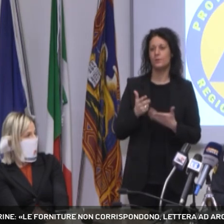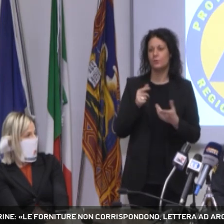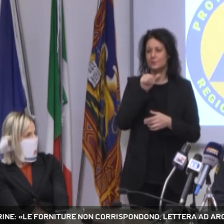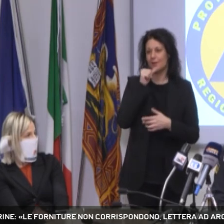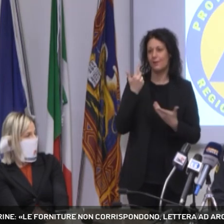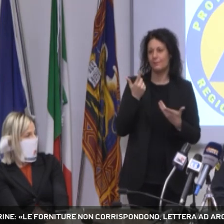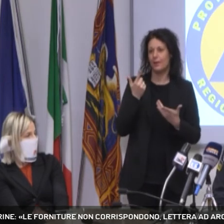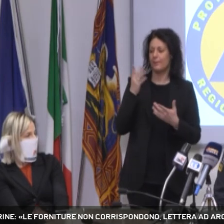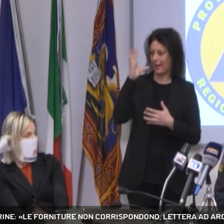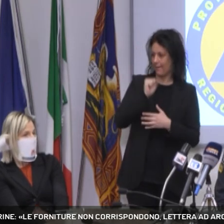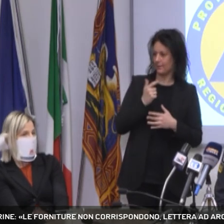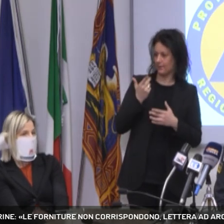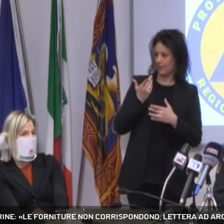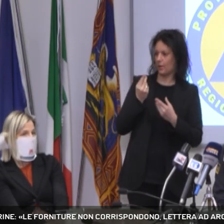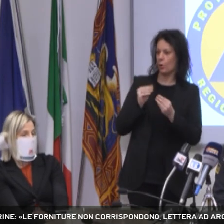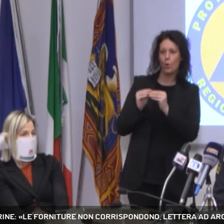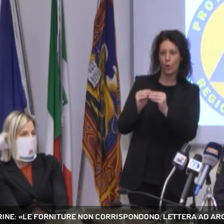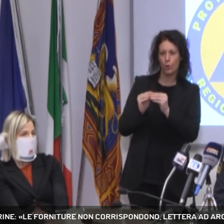essere allineati.